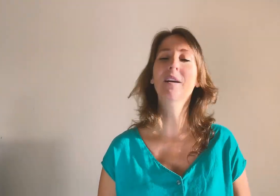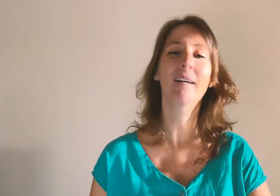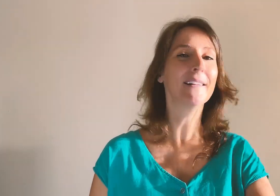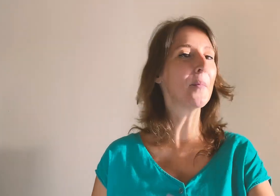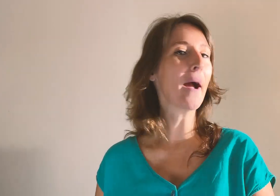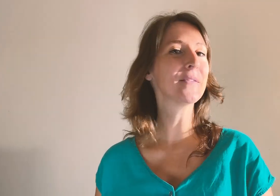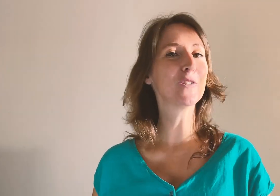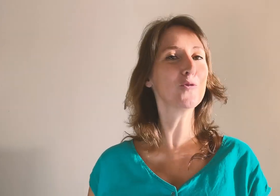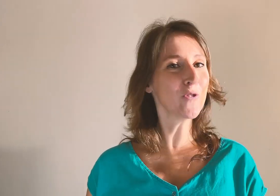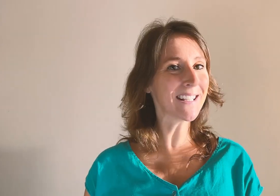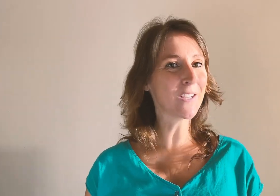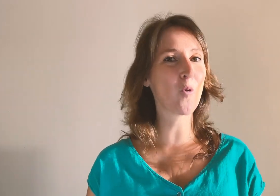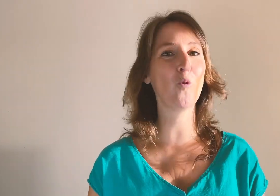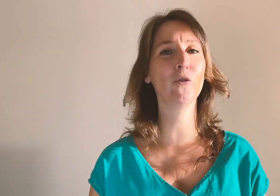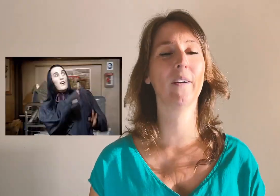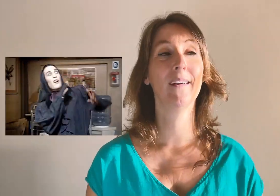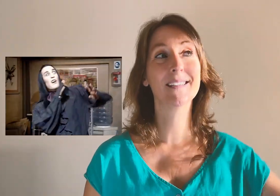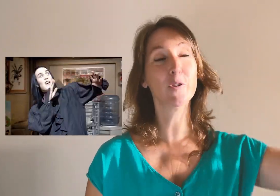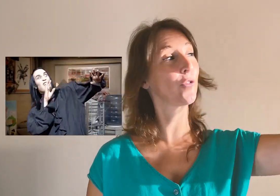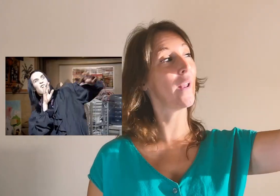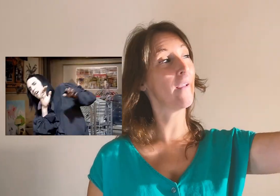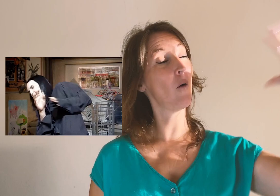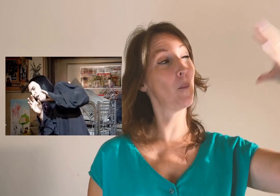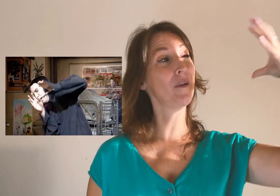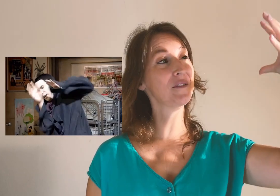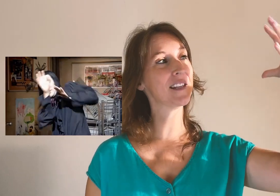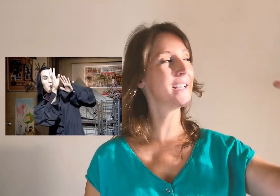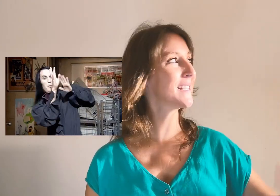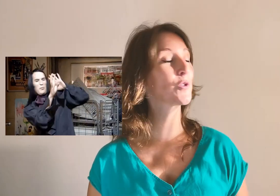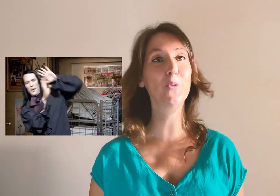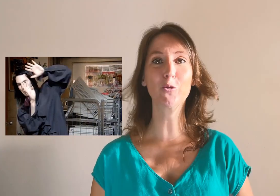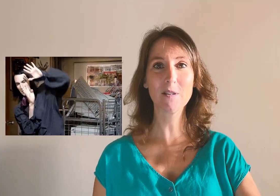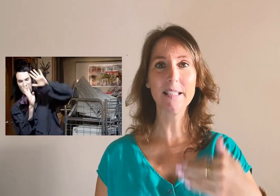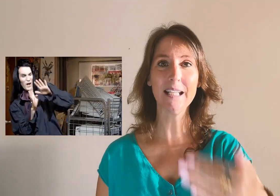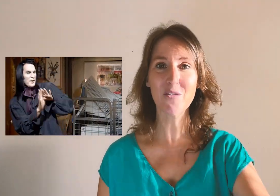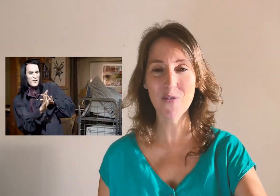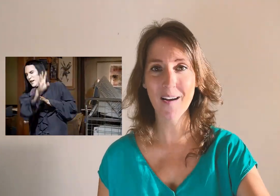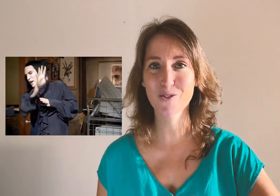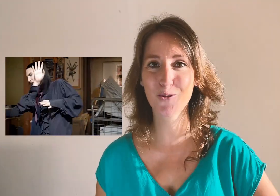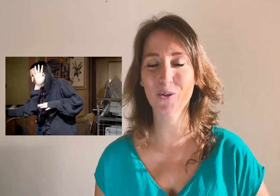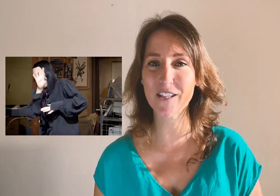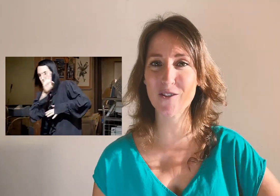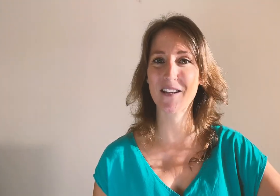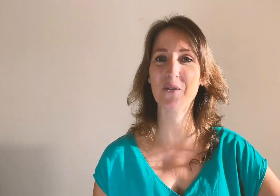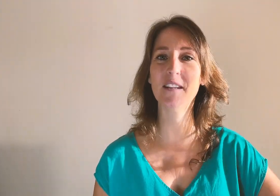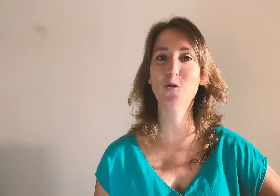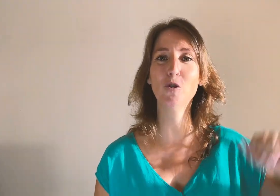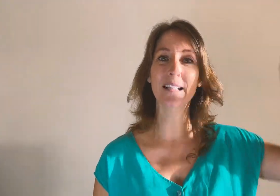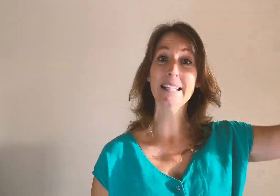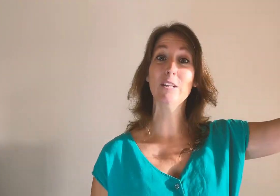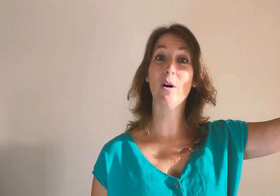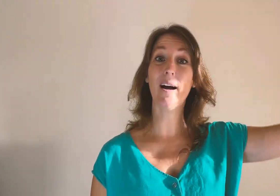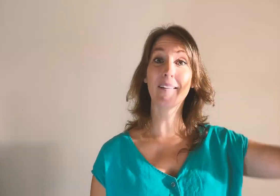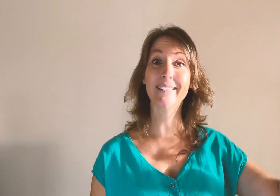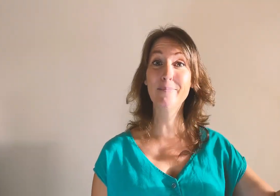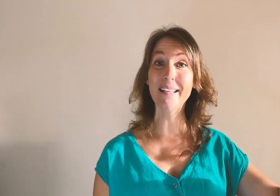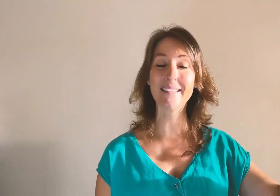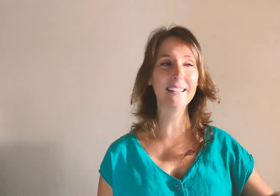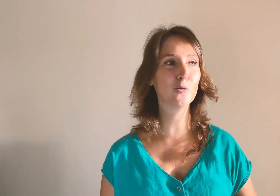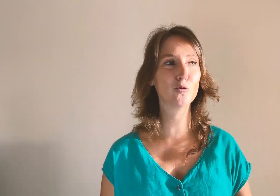c'est pas grave, c le sujet qui compte. J'ai le soleil en plein visage et je pense que d'ici la fin du tournage de cette vidéo, il aura baissé. Donc